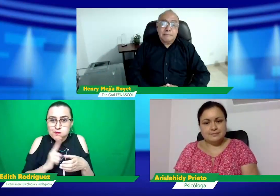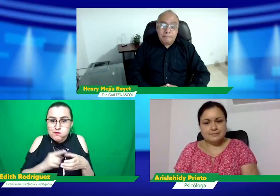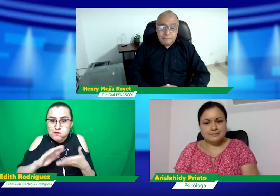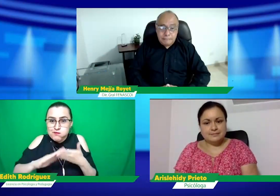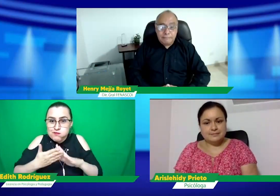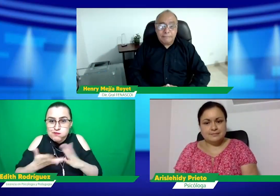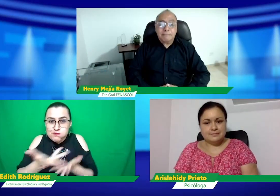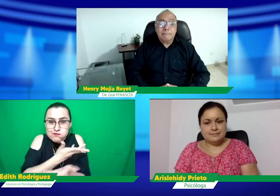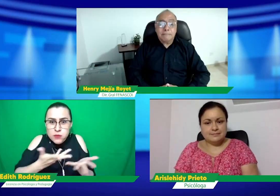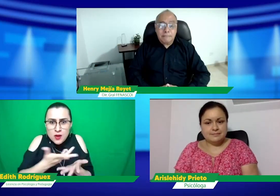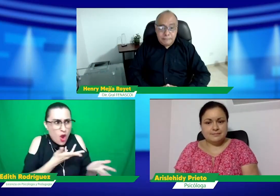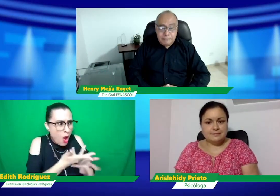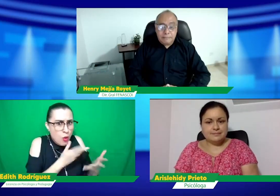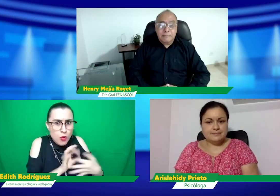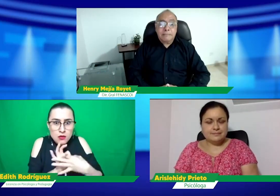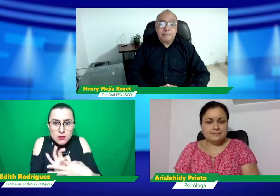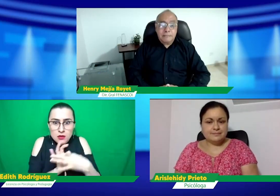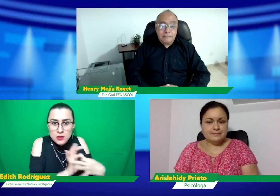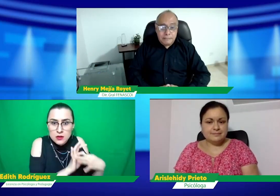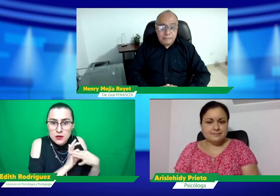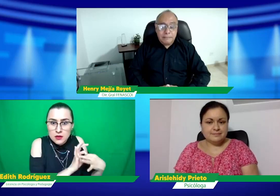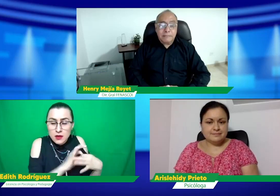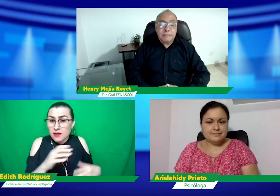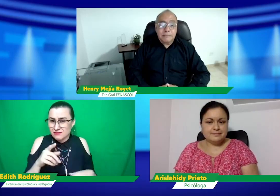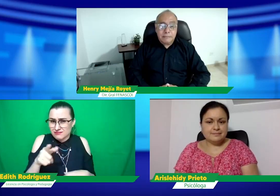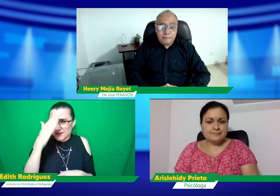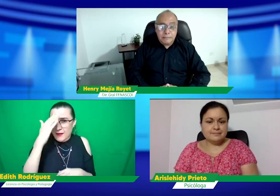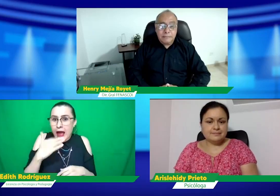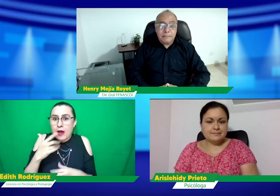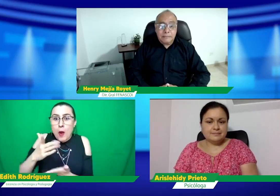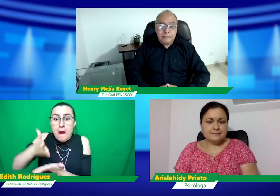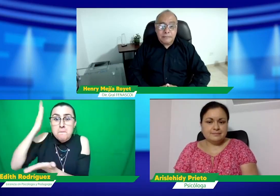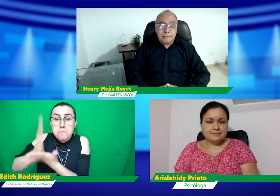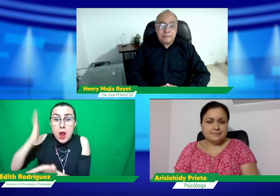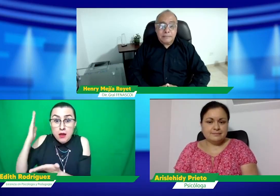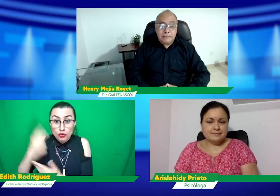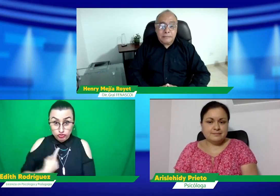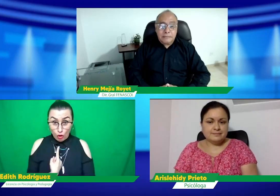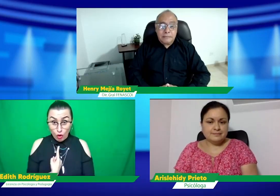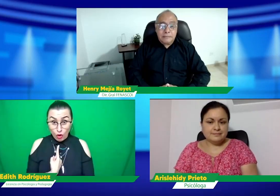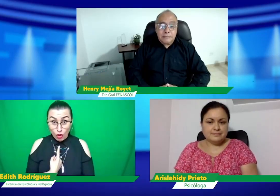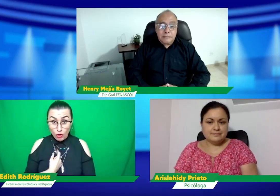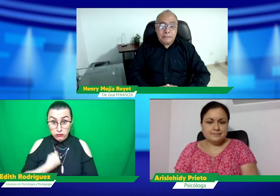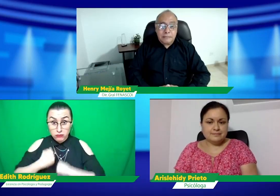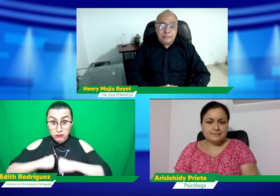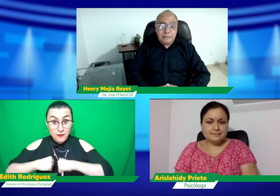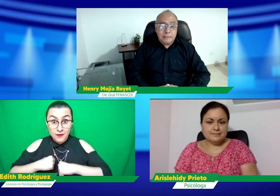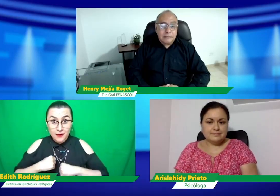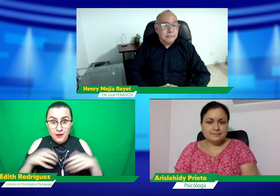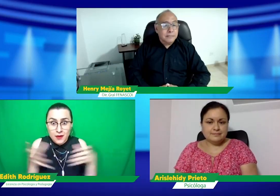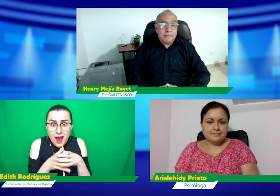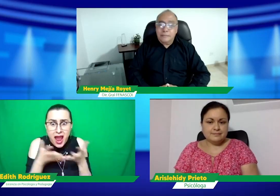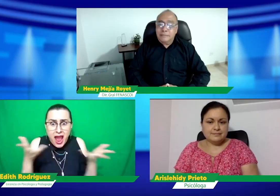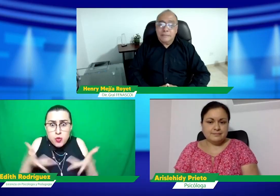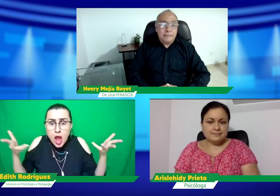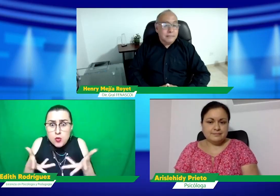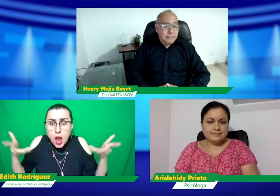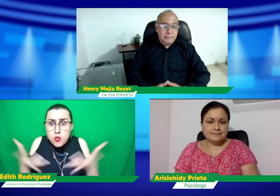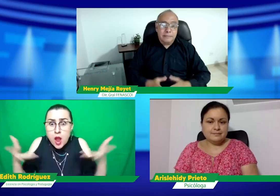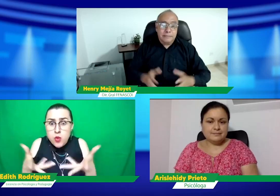manejar esas emociones y desde comunidad cómo empezamos a hacer esas alianzas. Cuando sucede algo no estamos solos,